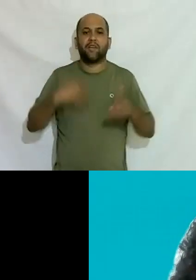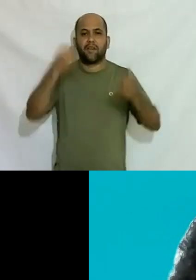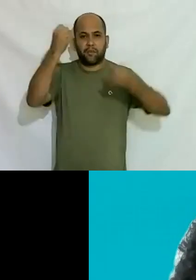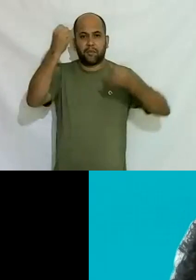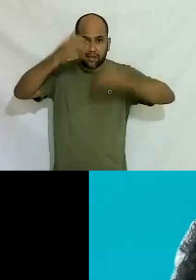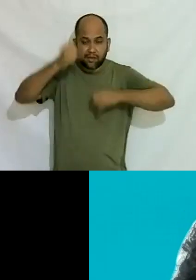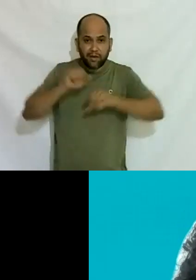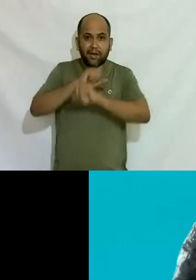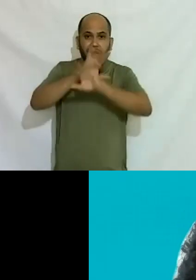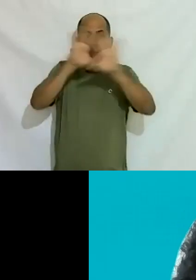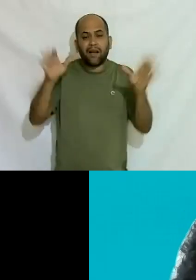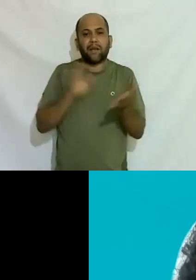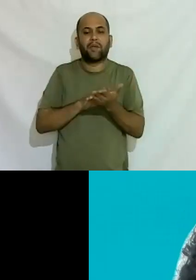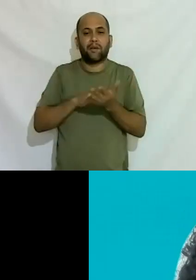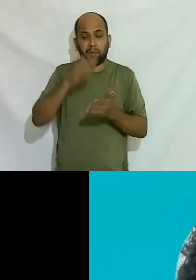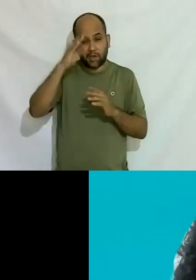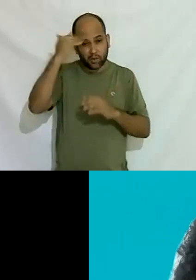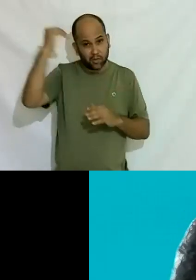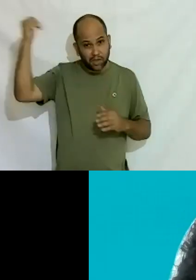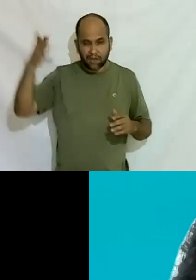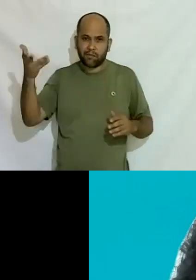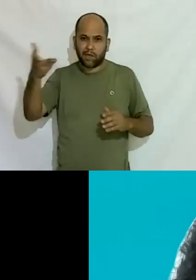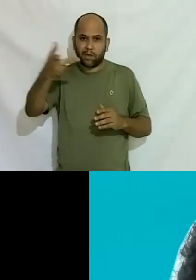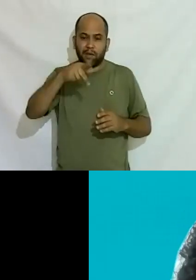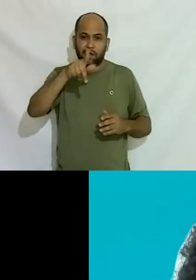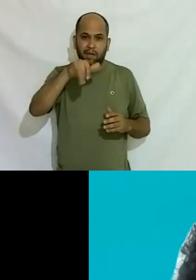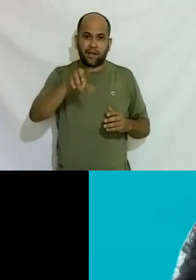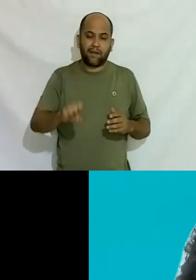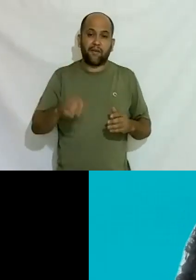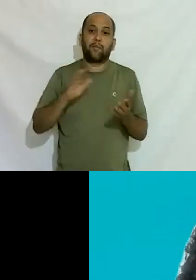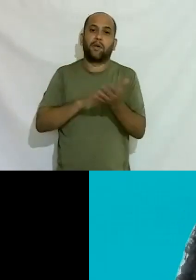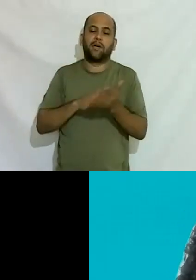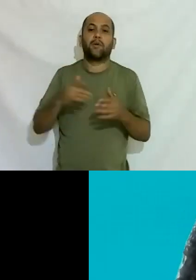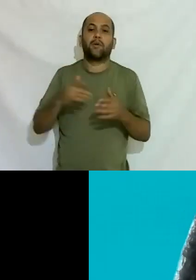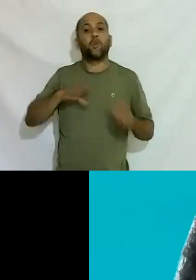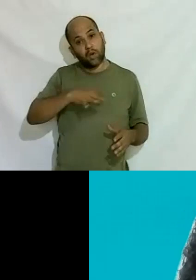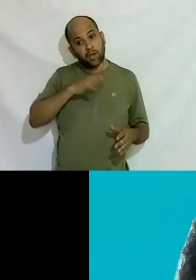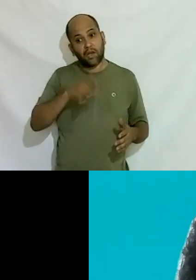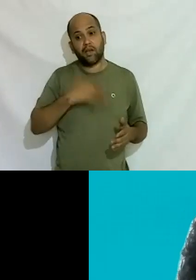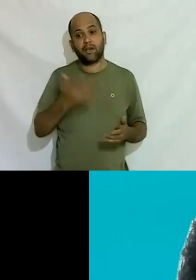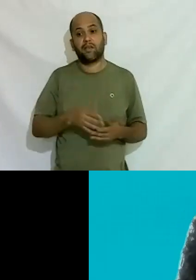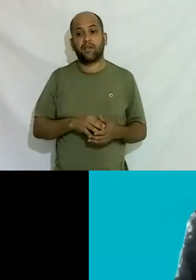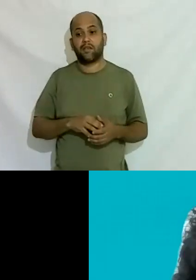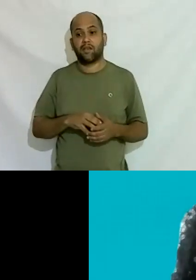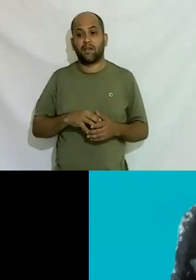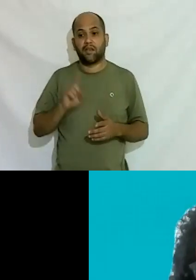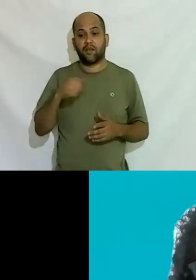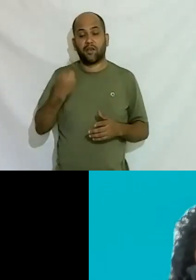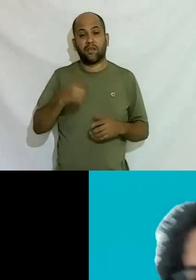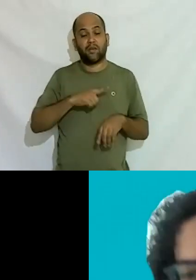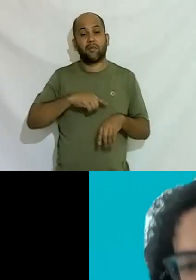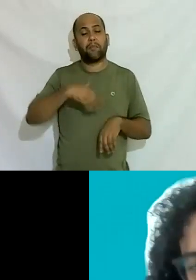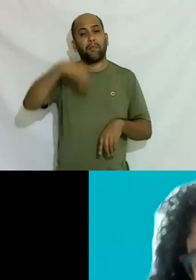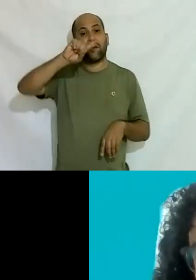parabéns pelo seu sucesso excelente essa live parabéns pela sua coragem de trazer esse tema aqui e a gente tem aqui mais de mil pessoas